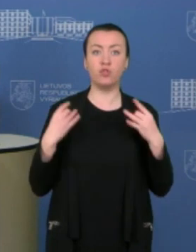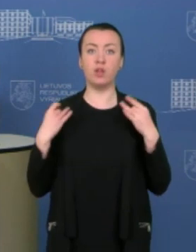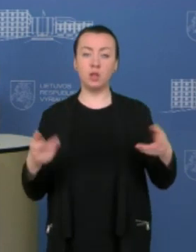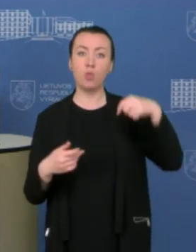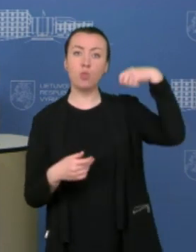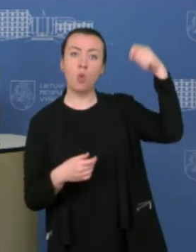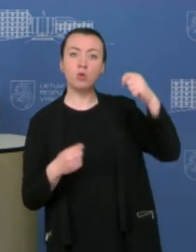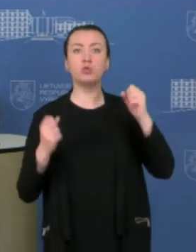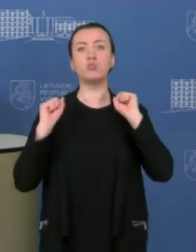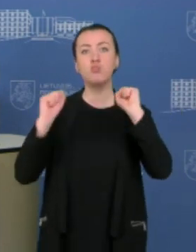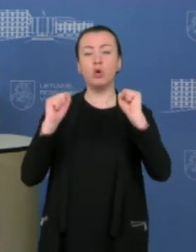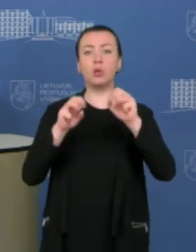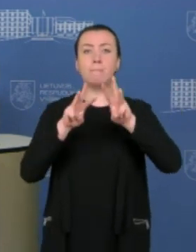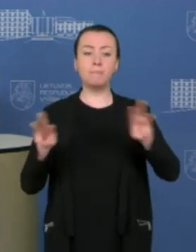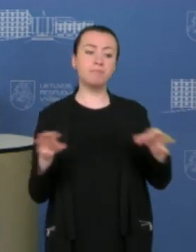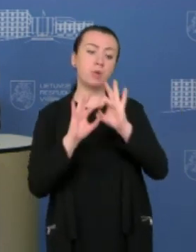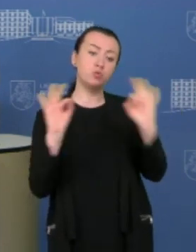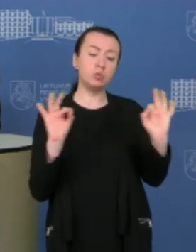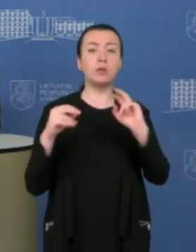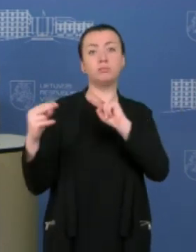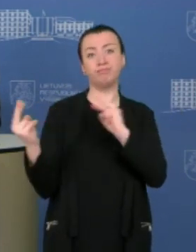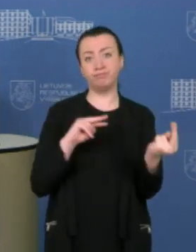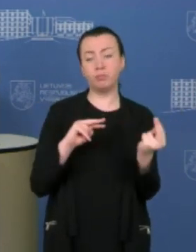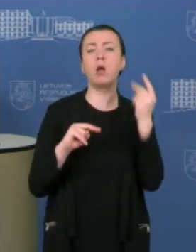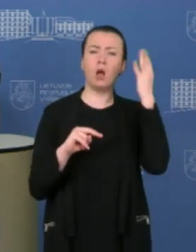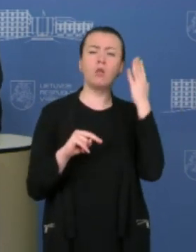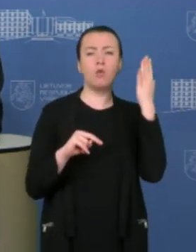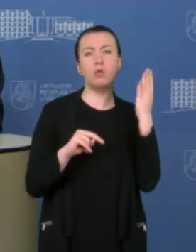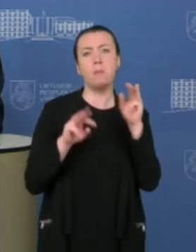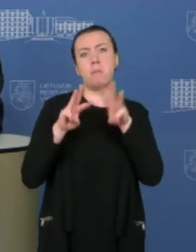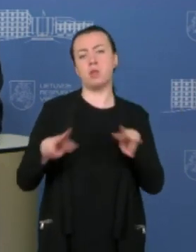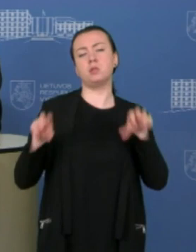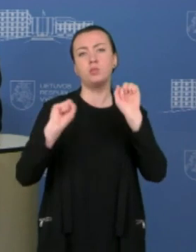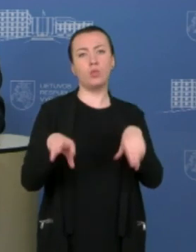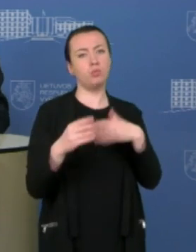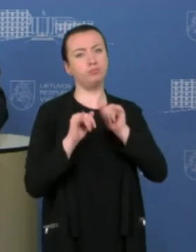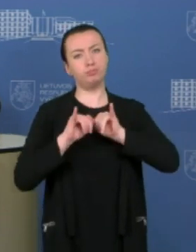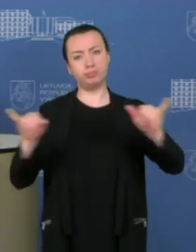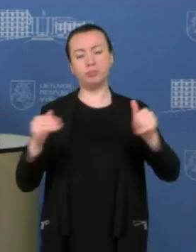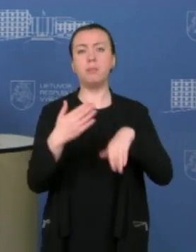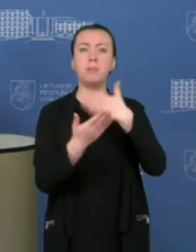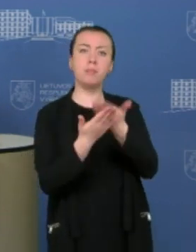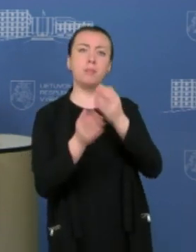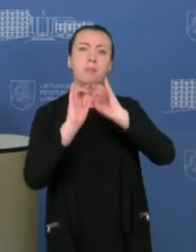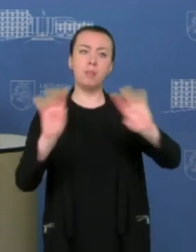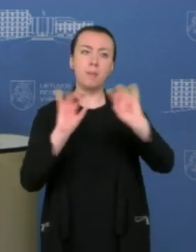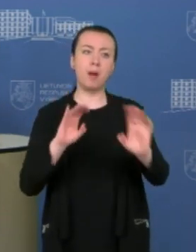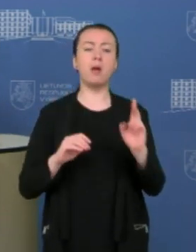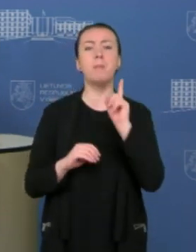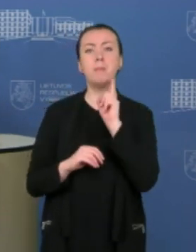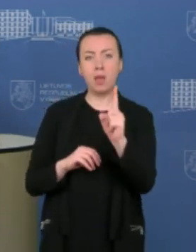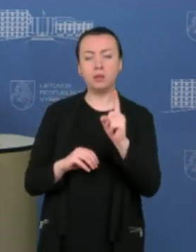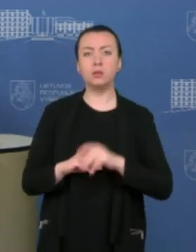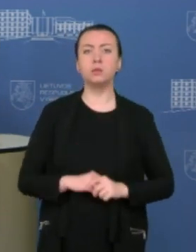sporto ministerija tai pasiūlė. Ir čia, manau, ministrė galės dar detaliau tuos dalykus paaiškinti, bet tokias nuostatos